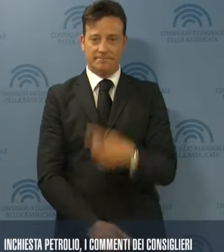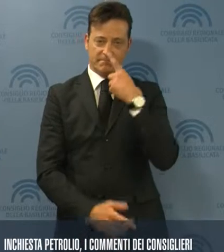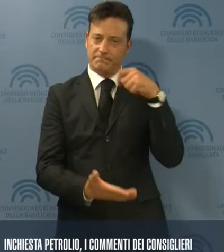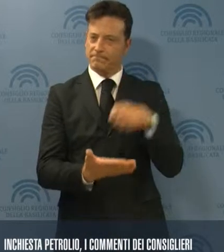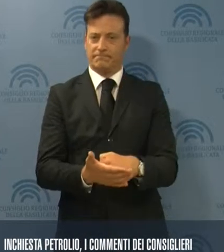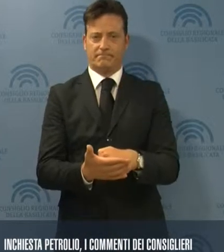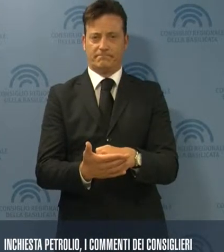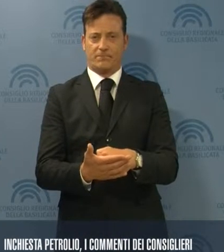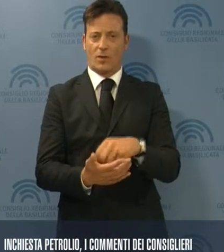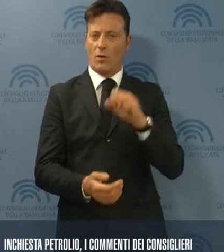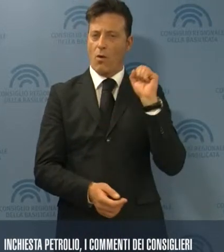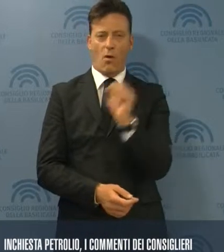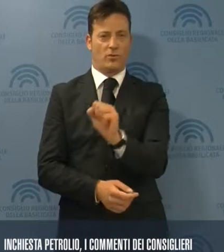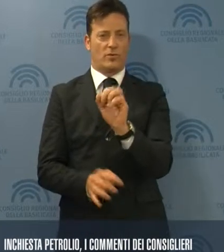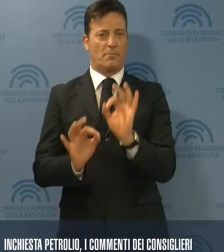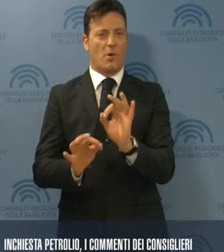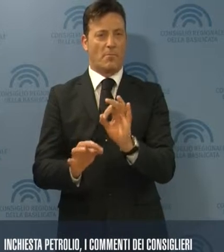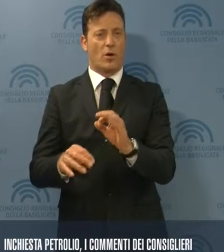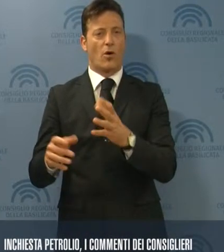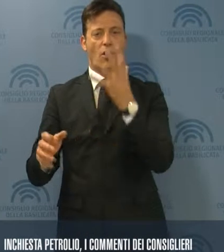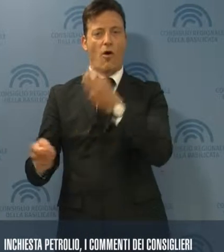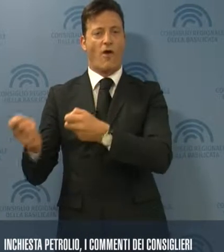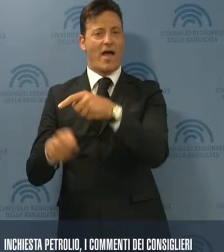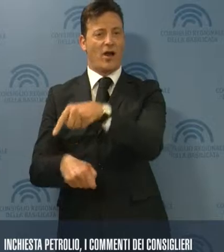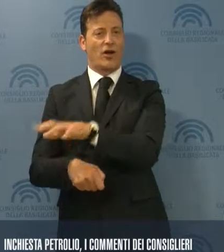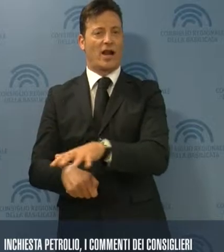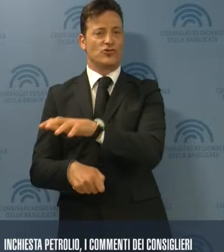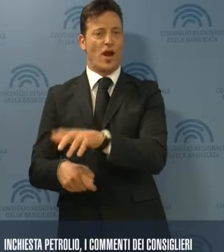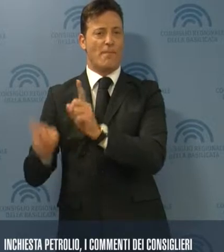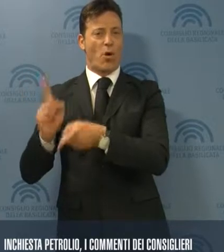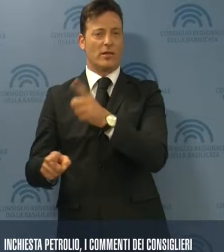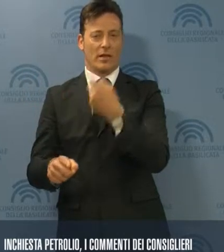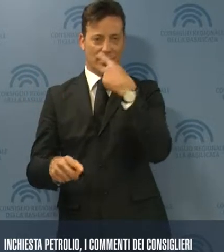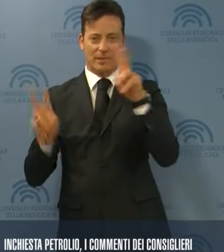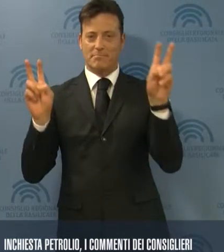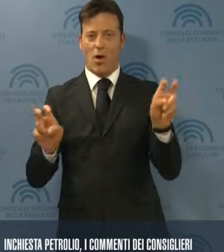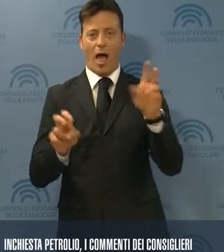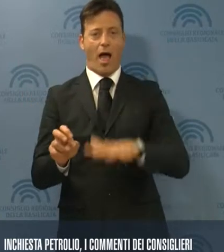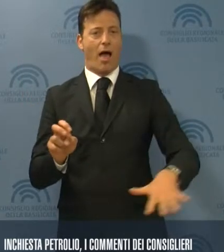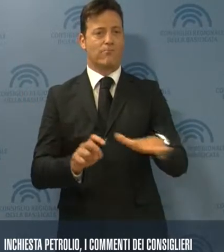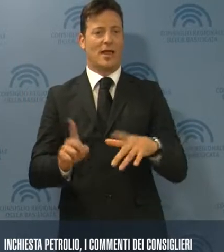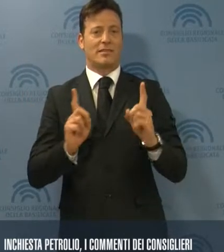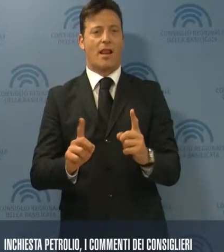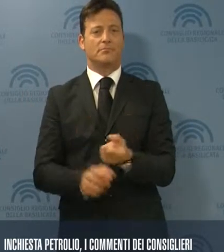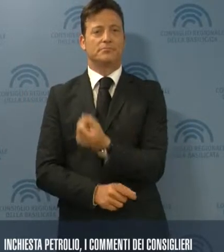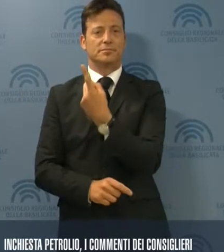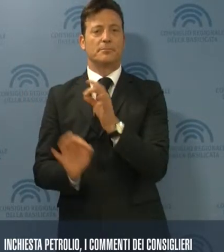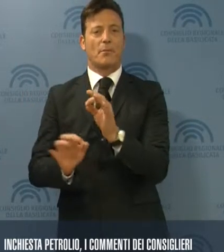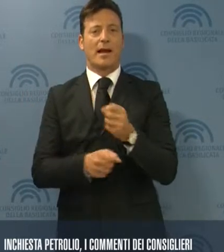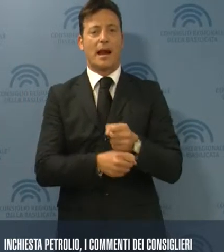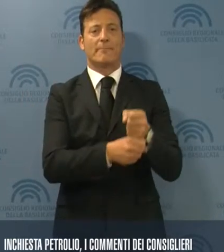di forte contrarietà rispetto all'azione politica del Governo regionale in tema ambientale è venuta dai